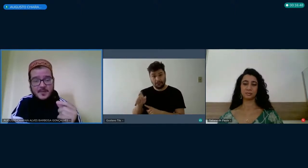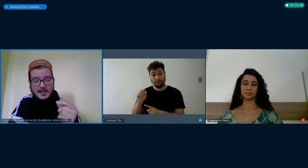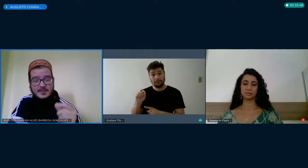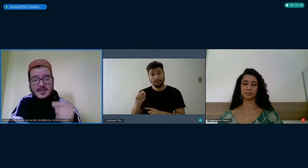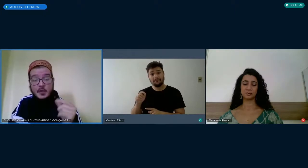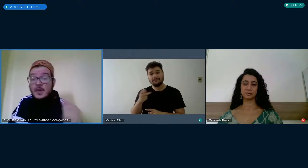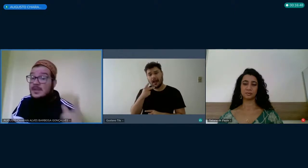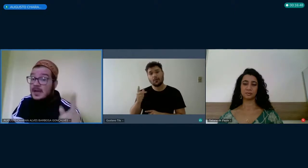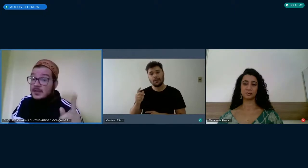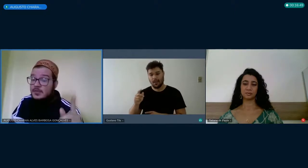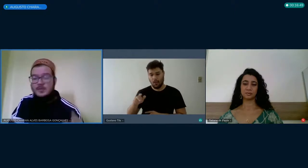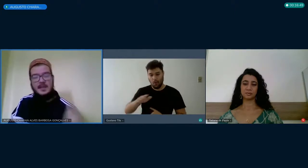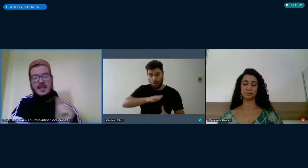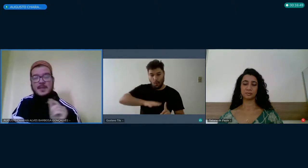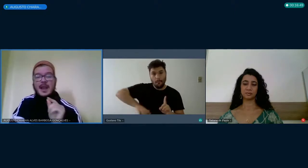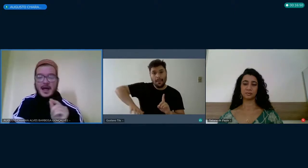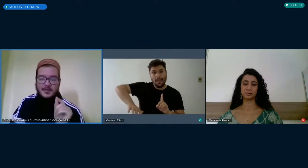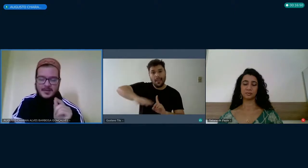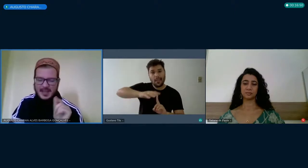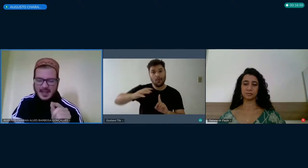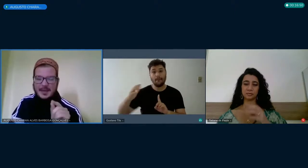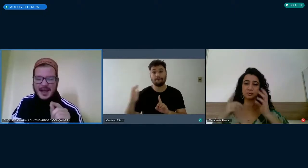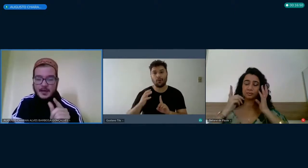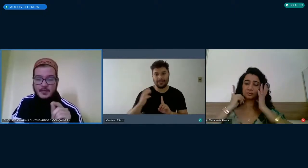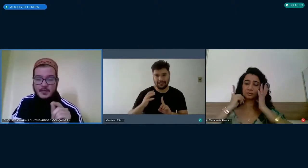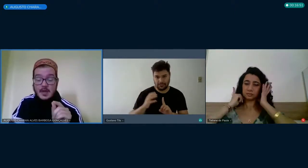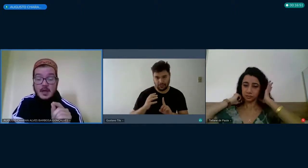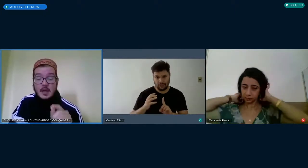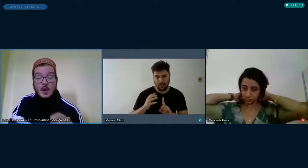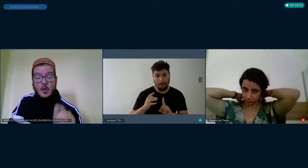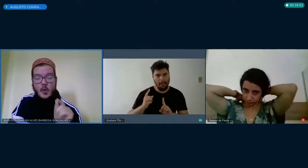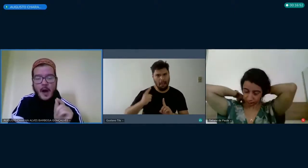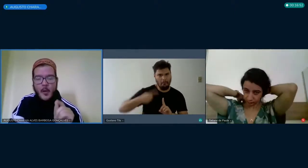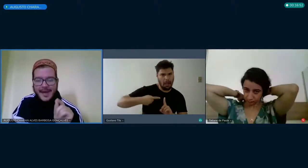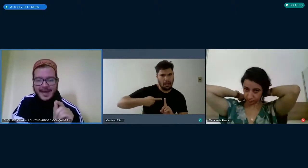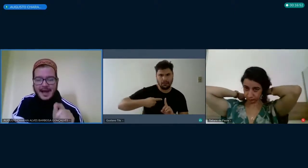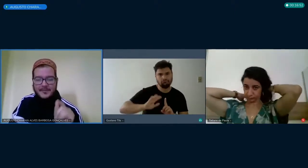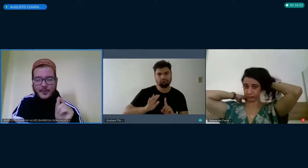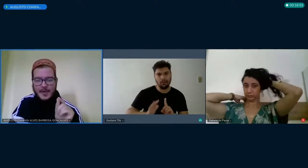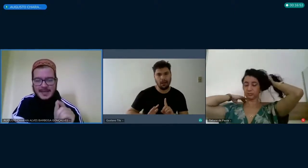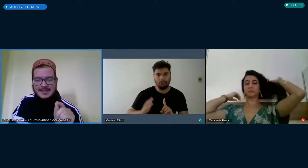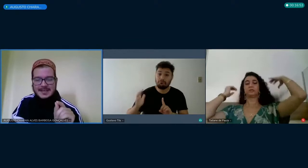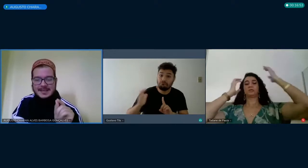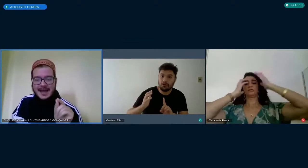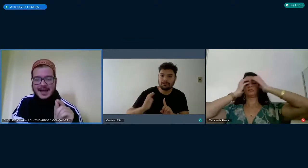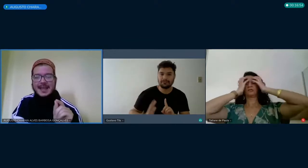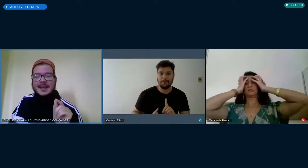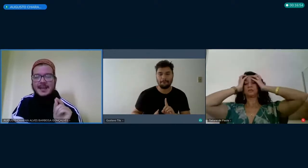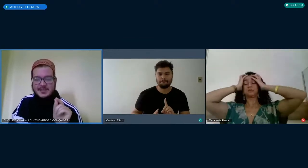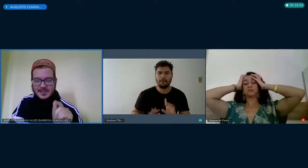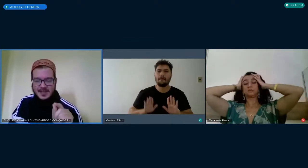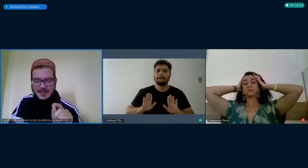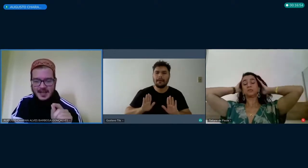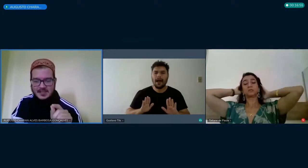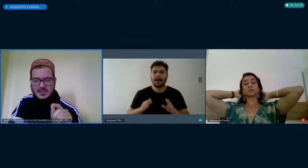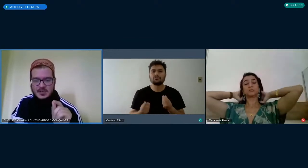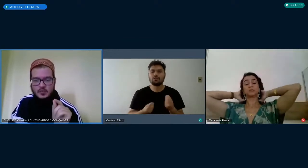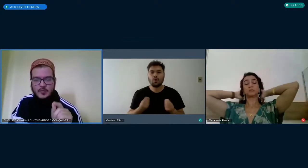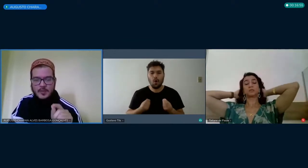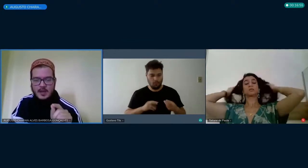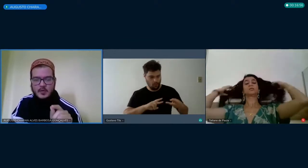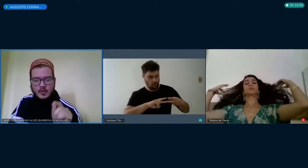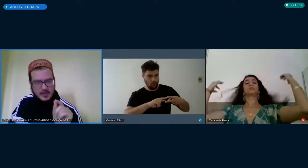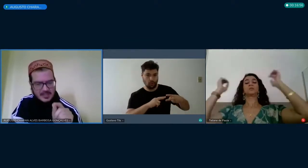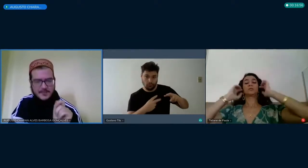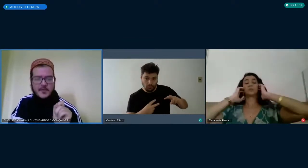desenvolvimento sem, no entanto, determinar. Qual é a influência da hereditariedade